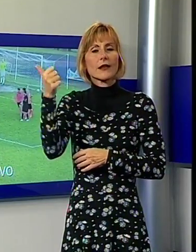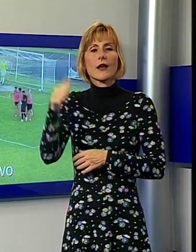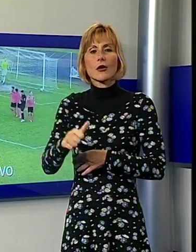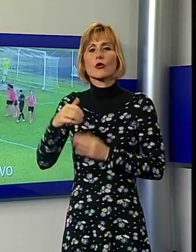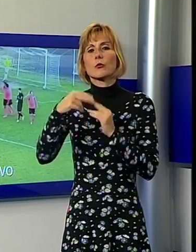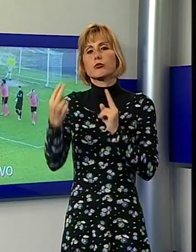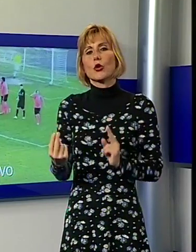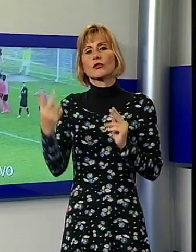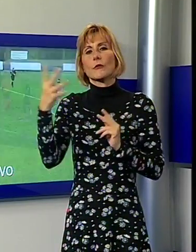Amoriano.